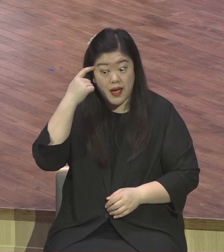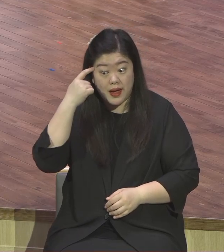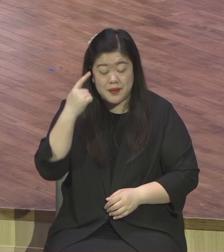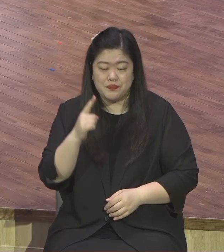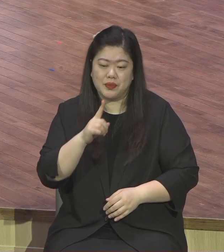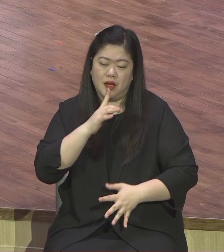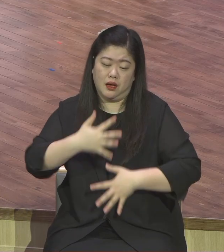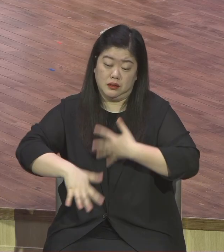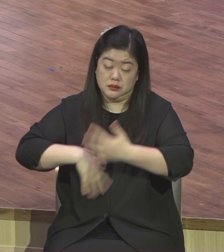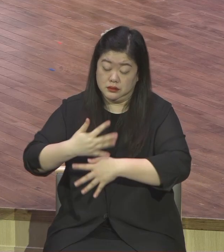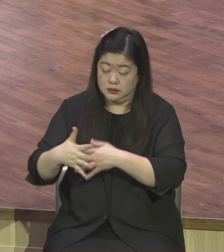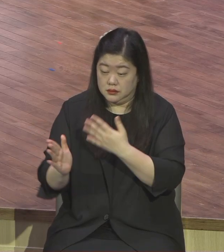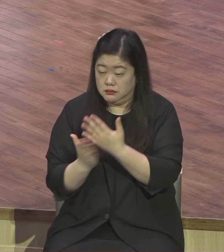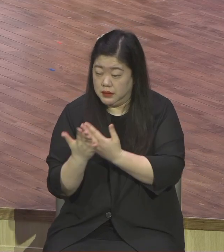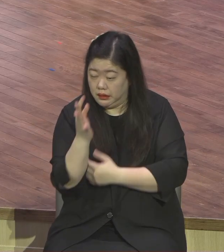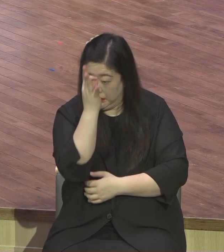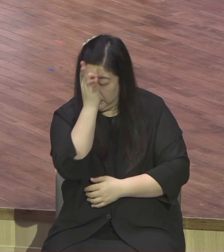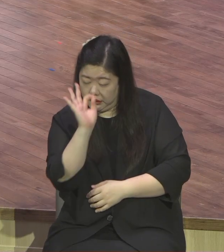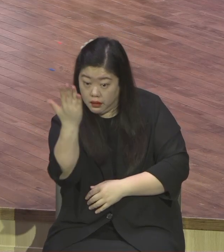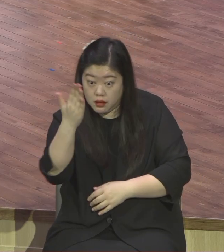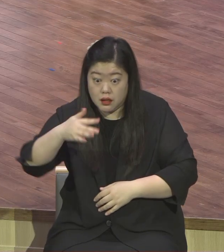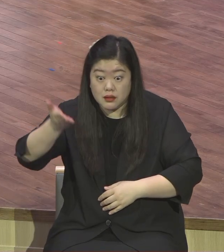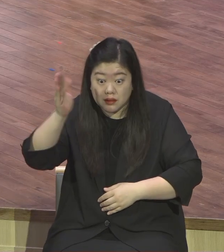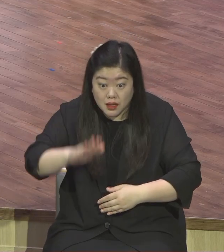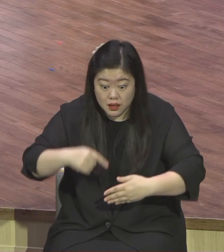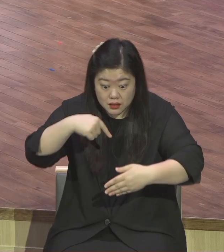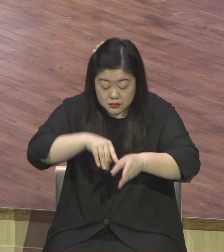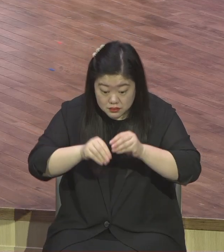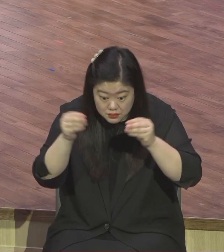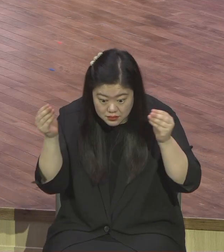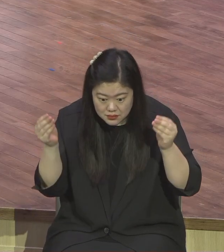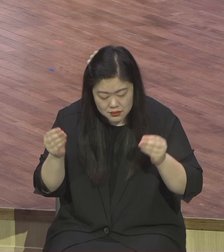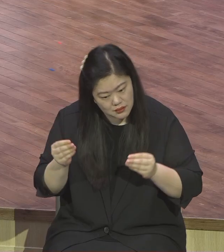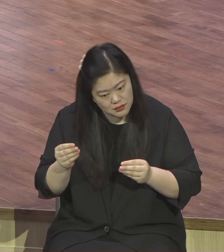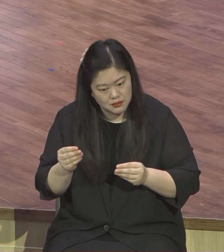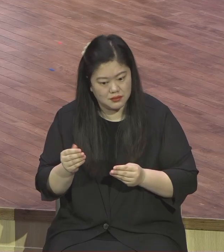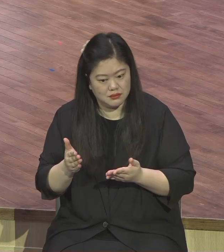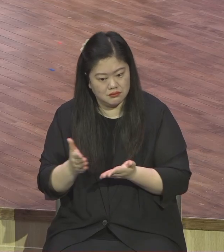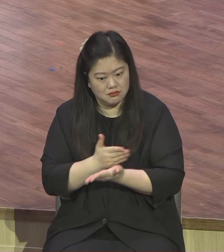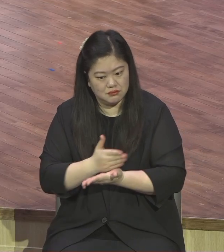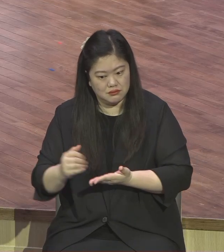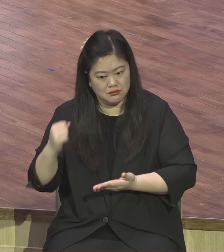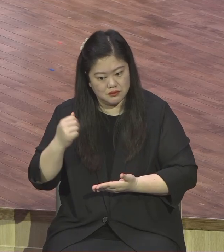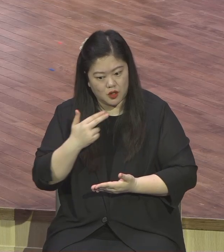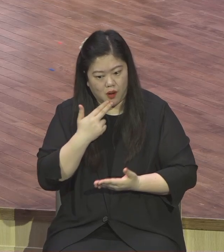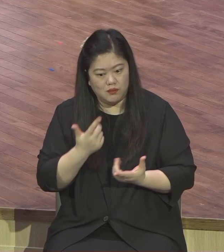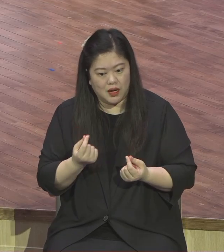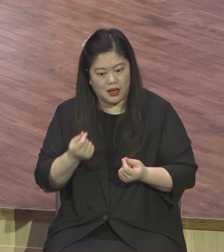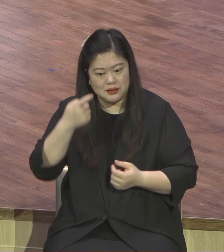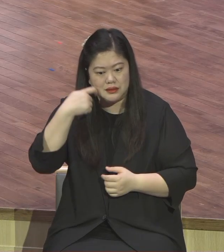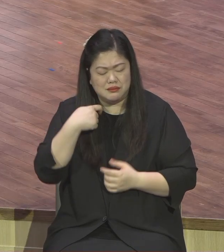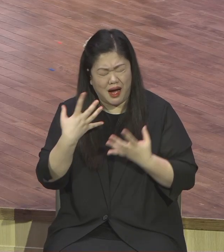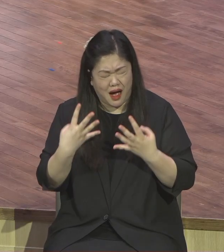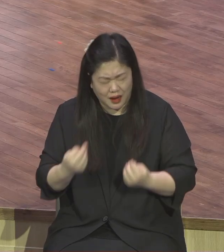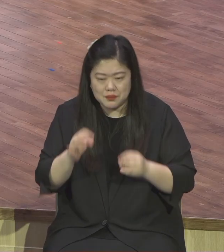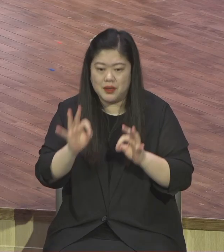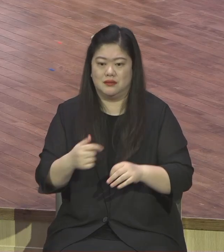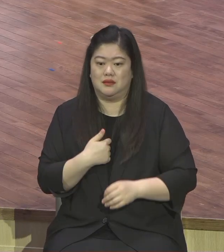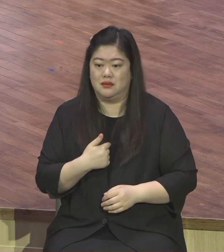인도합니다 여러분 영적으로 분별려가지시기 바랍니다 그래야 사단에 속지 않고 너도 살고 나도